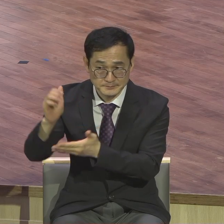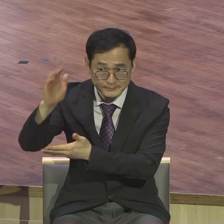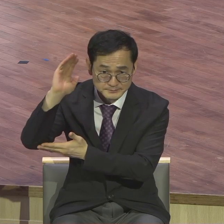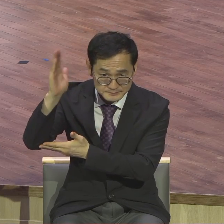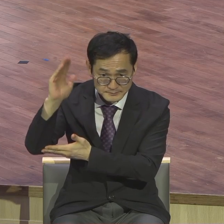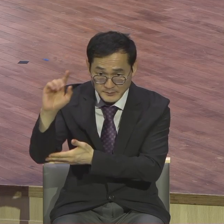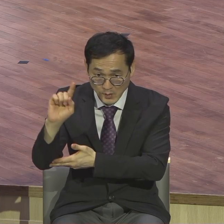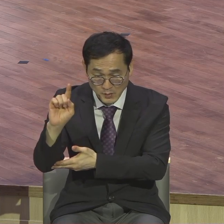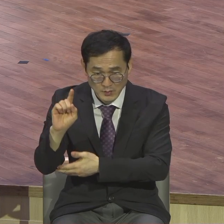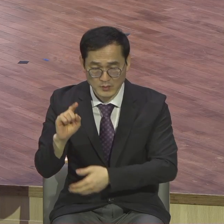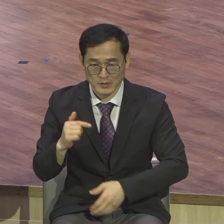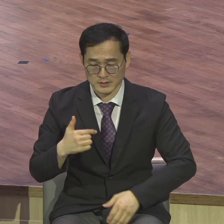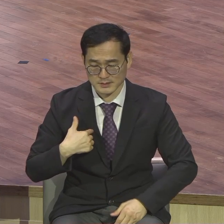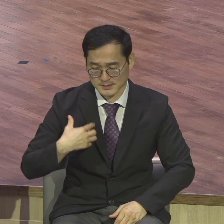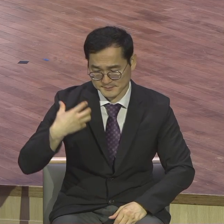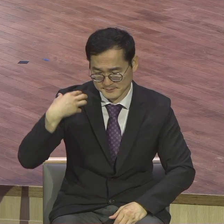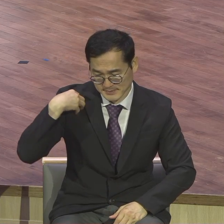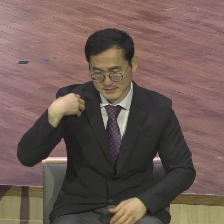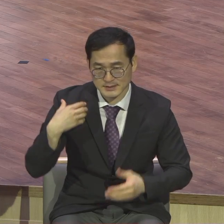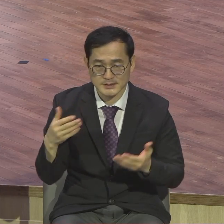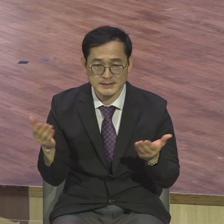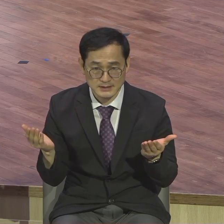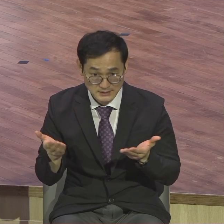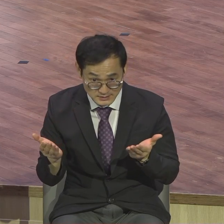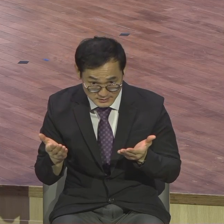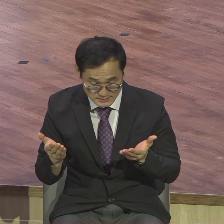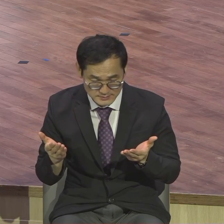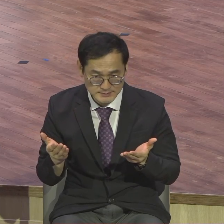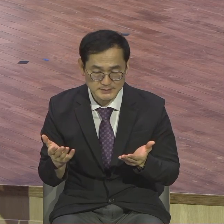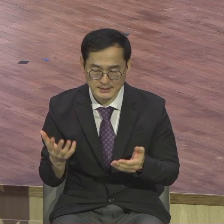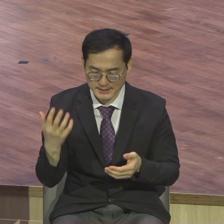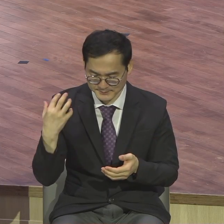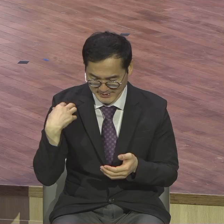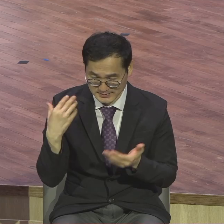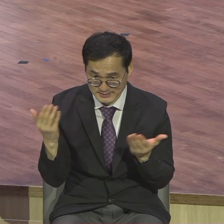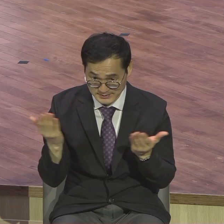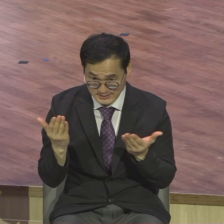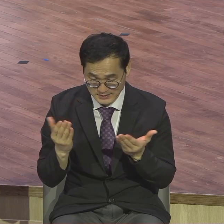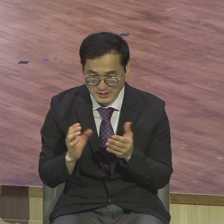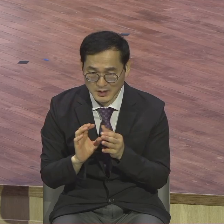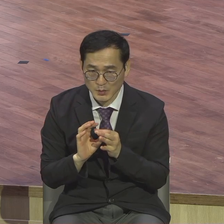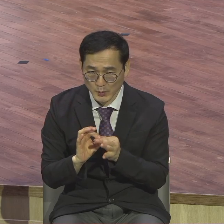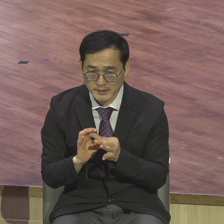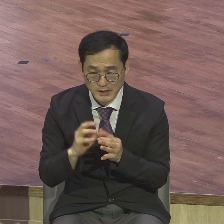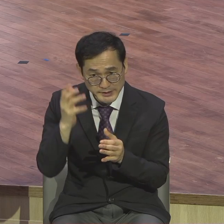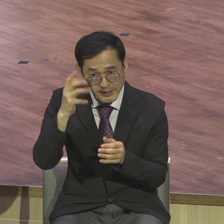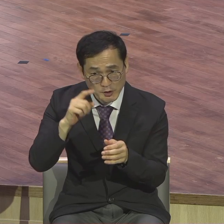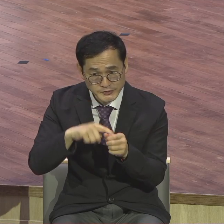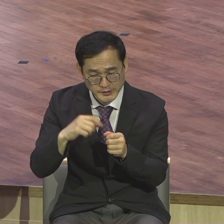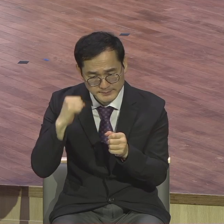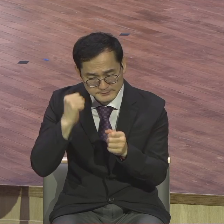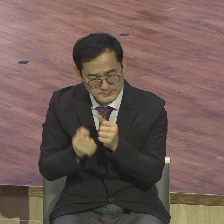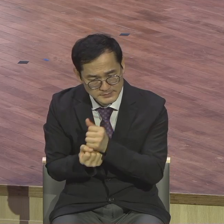이 직분을 통해서 영적인 영향력을 입히는 삶을 살아라.